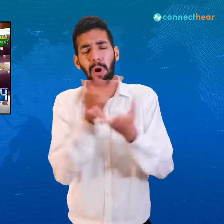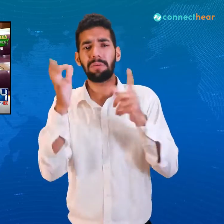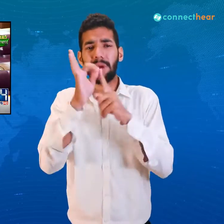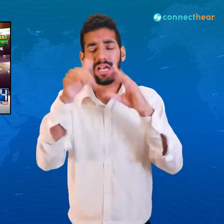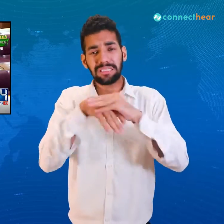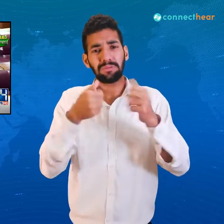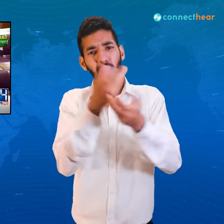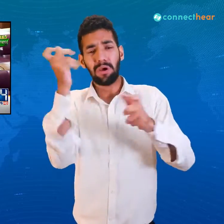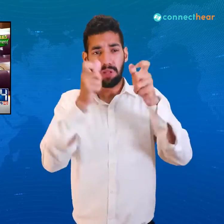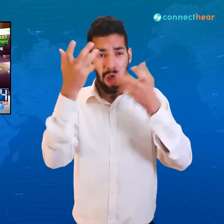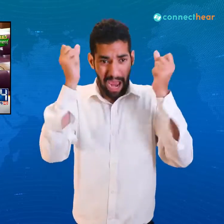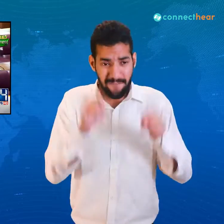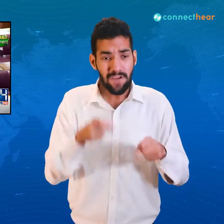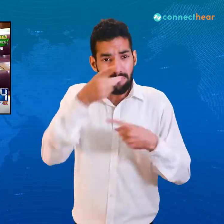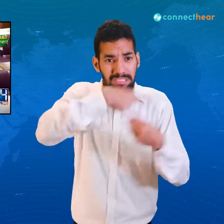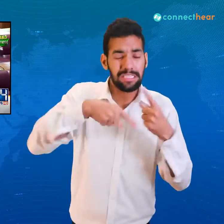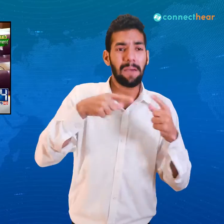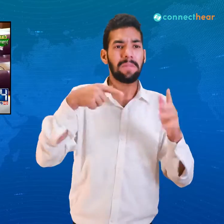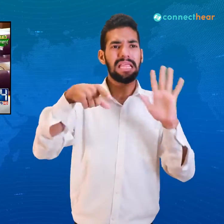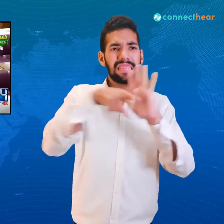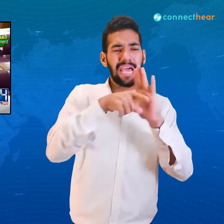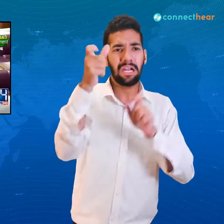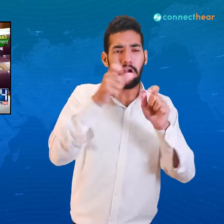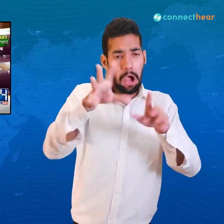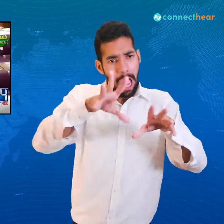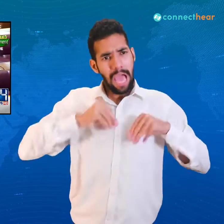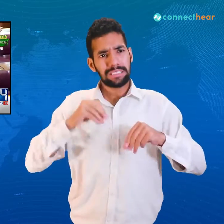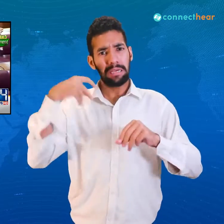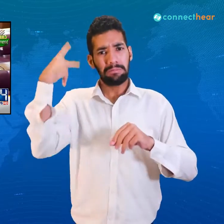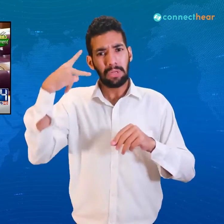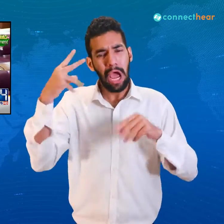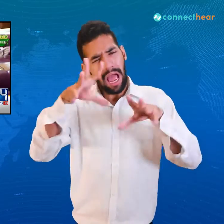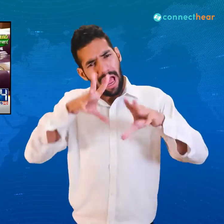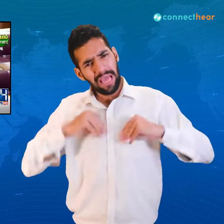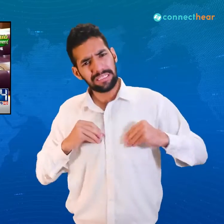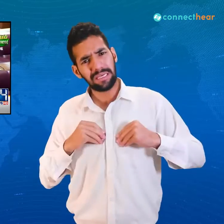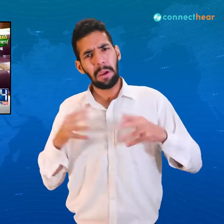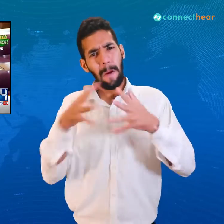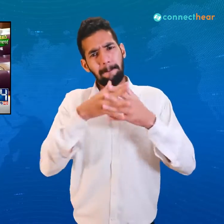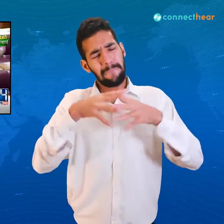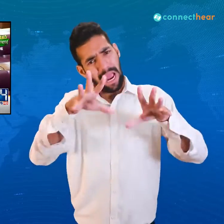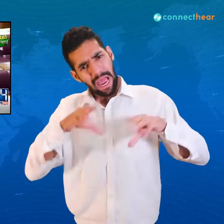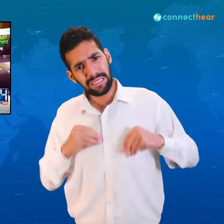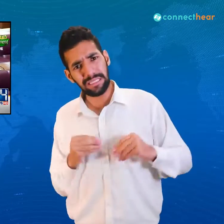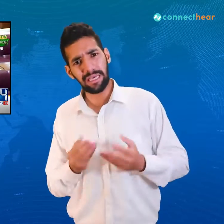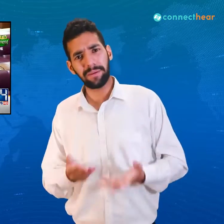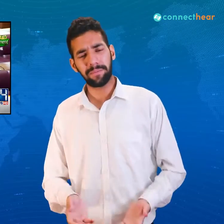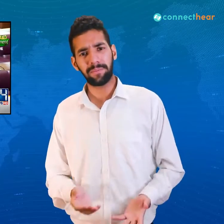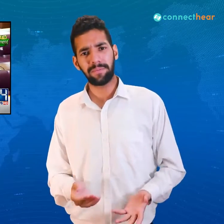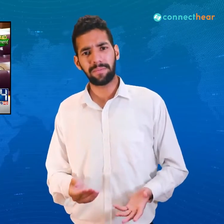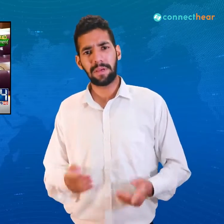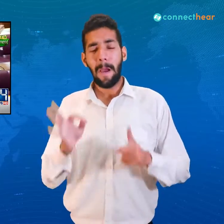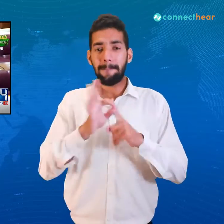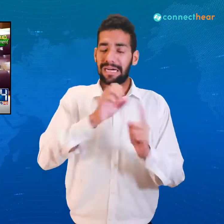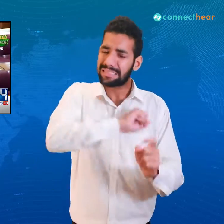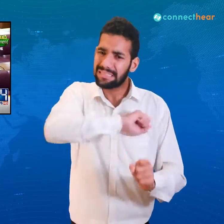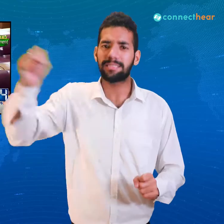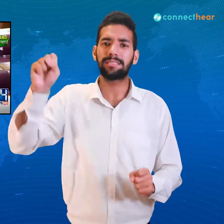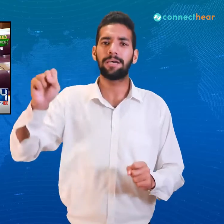آج بھی پاکستان میں کچھ لوگ ایسے ہیں جو سامراج کے سامنے کھڑے ہیں جو امبریکہ کے سامنے کھڑے ہیں جو یہود و حدوث کے سامنے کھڑے ہیں